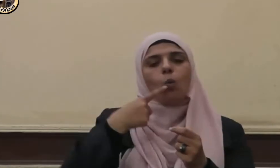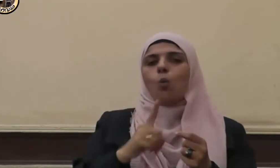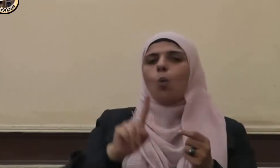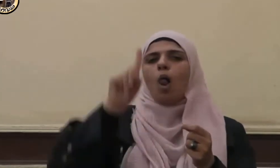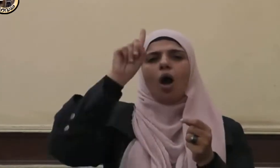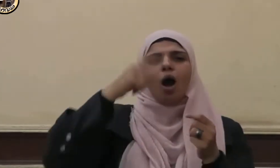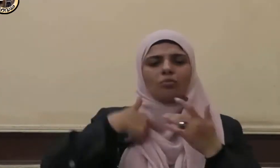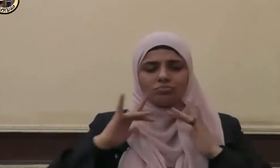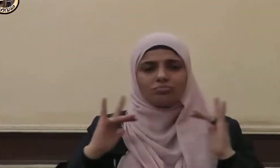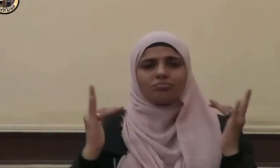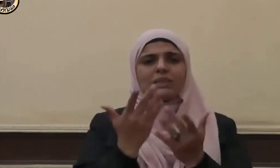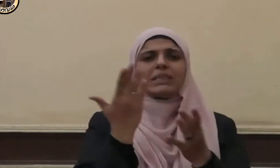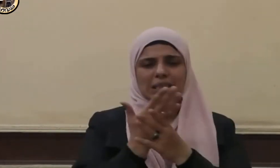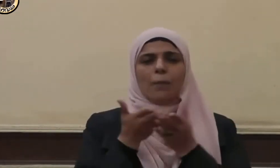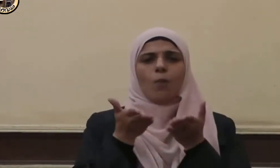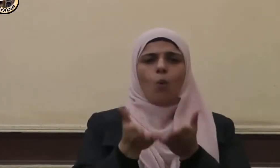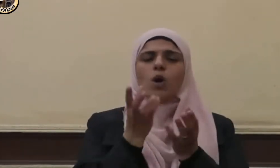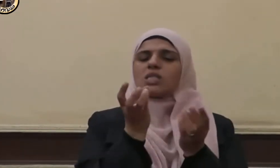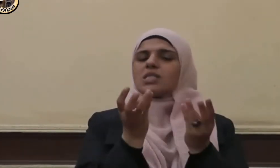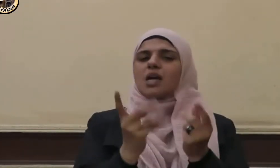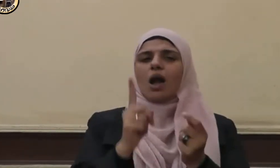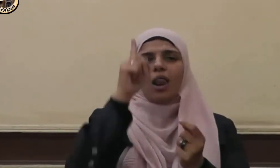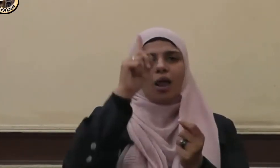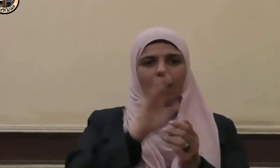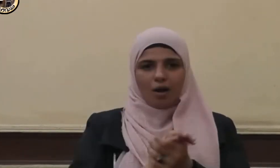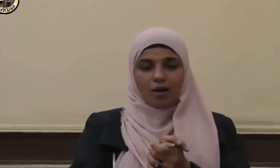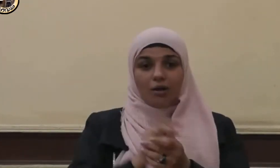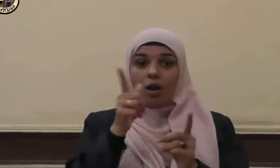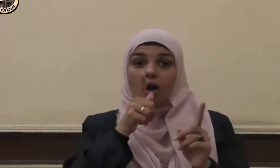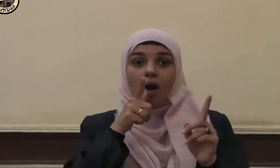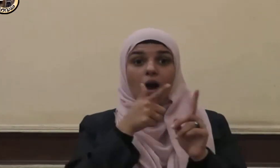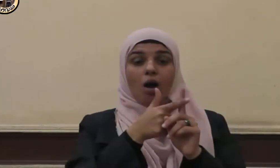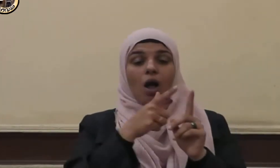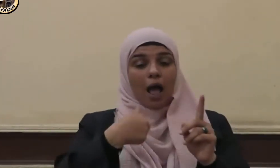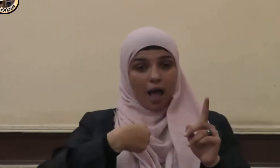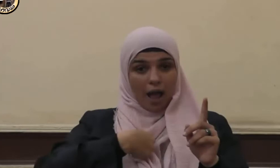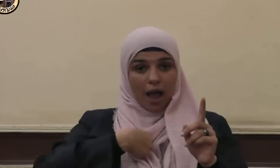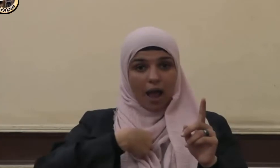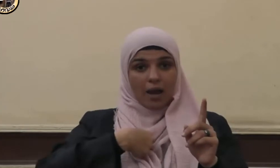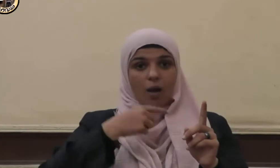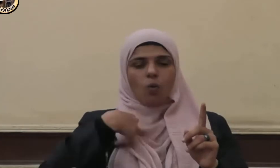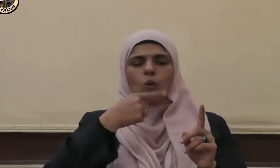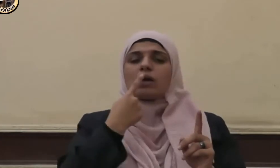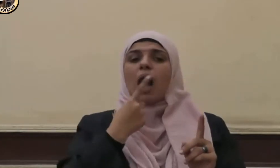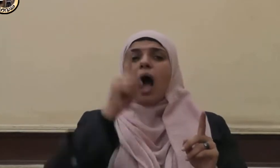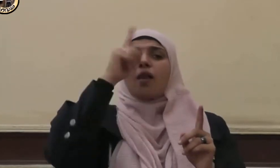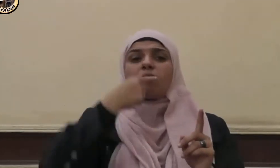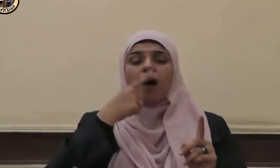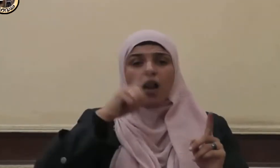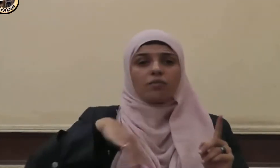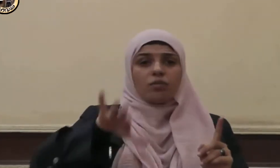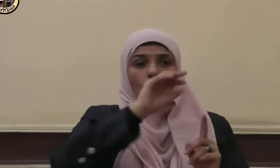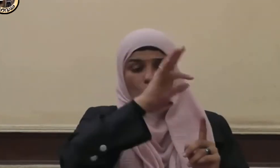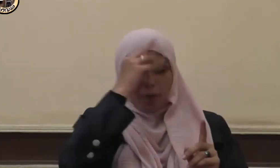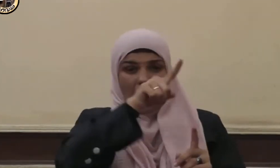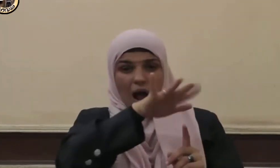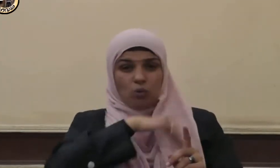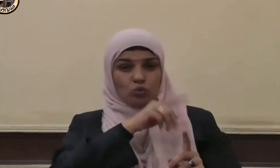أجلسنا إلا ذاك قال أنا إني لم أستحرفكم تهمة لكم وما